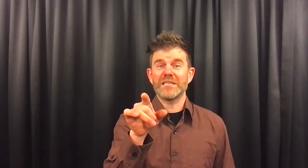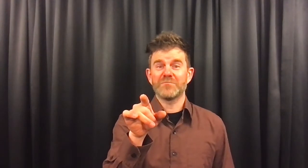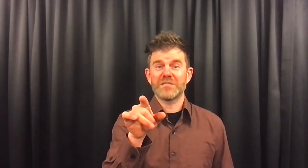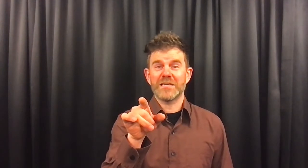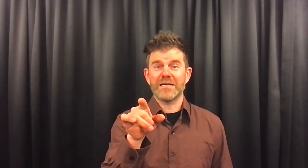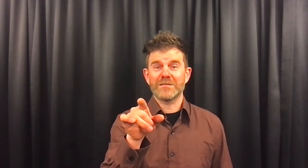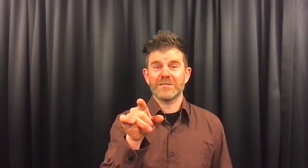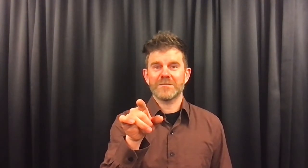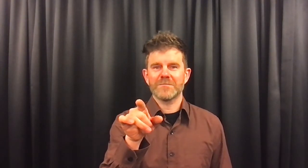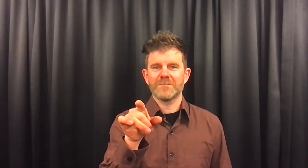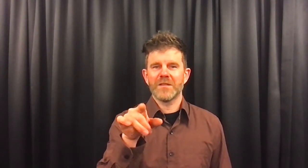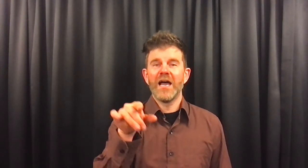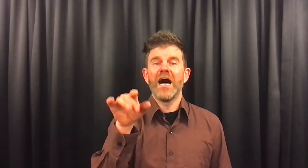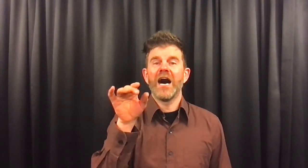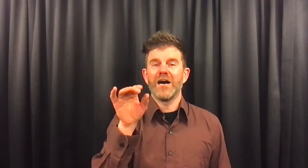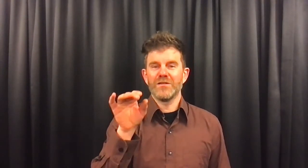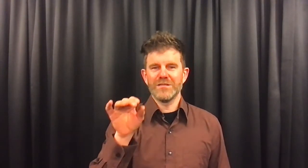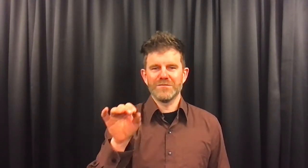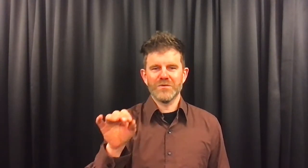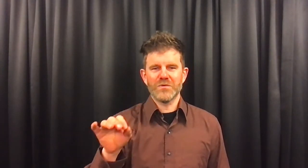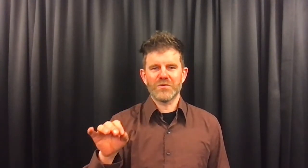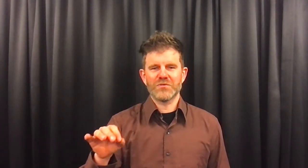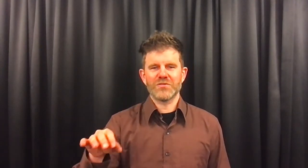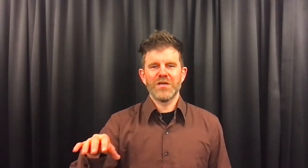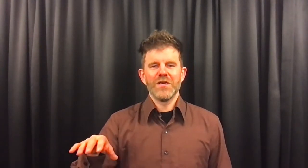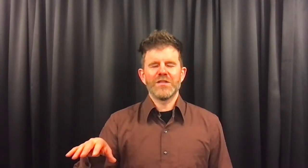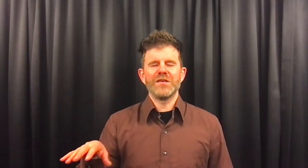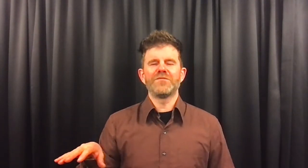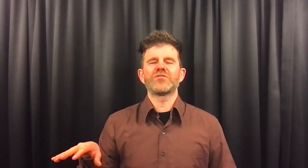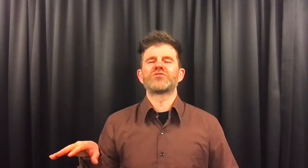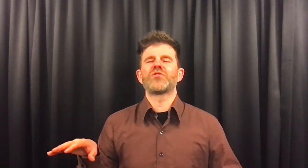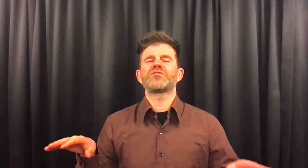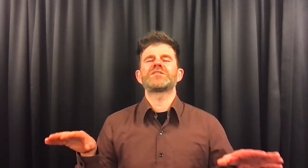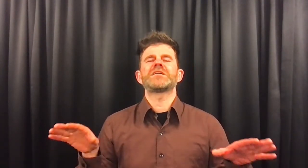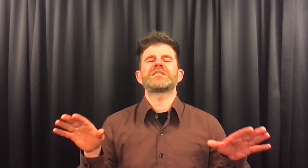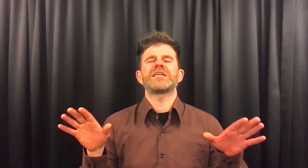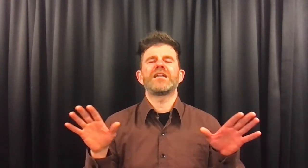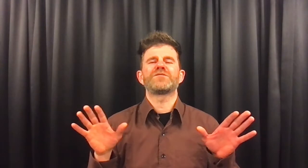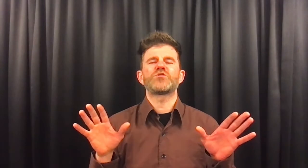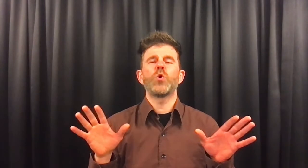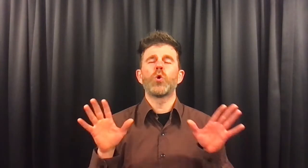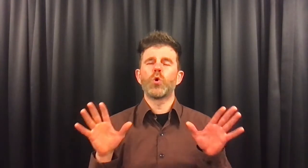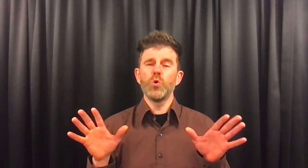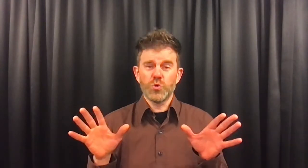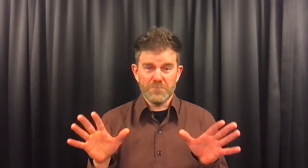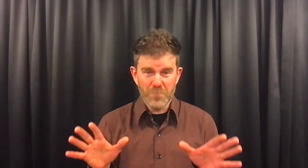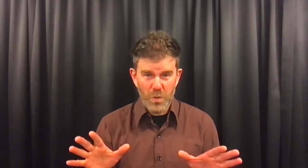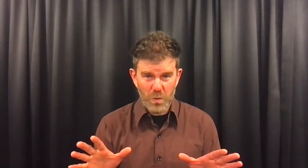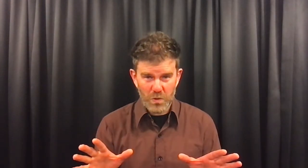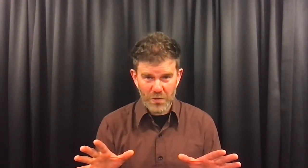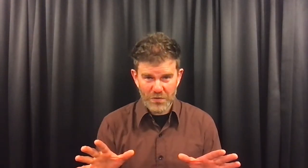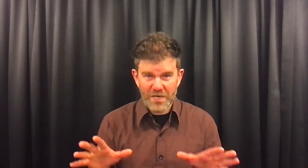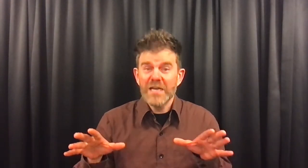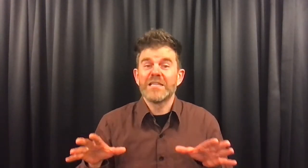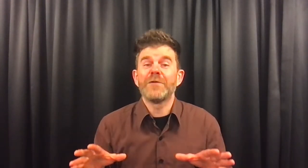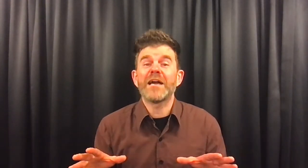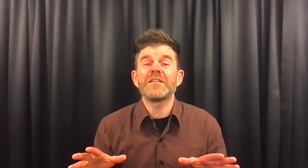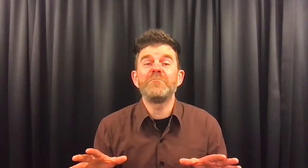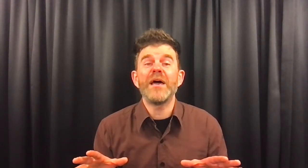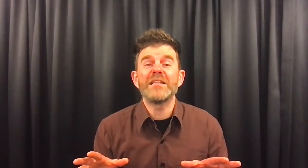speciaals. Al die vogels, die verzorgde zichzelf zo goed mogelijk. De waren erbij die